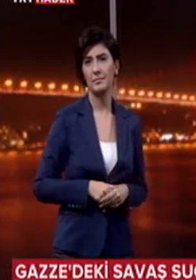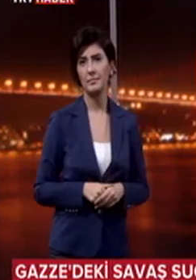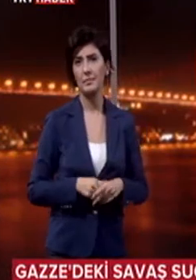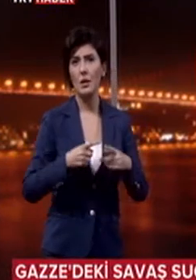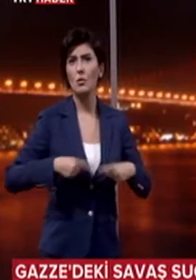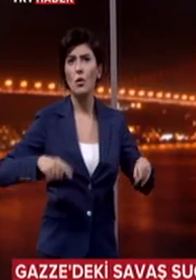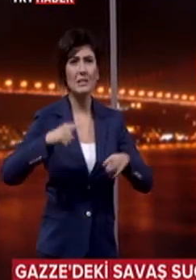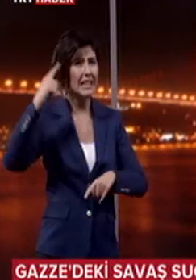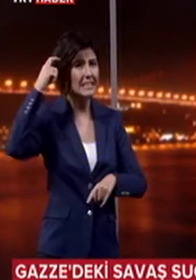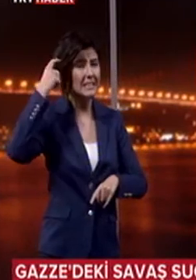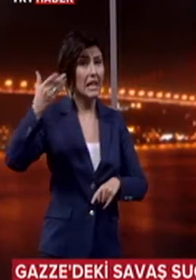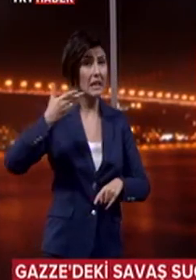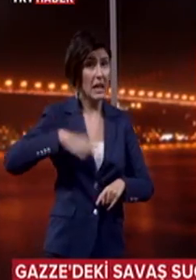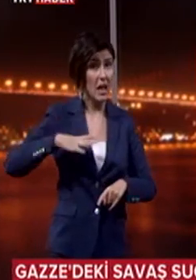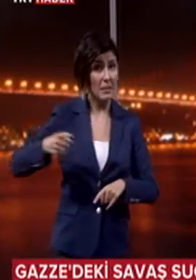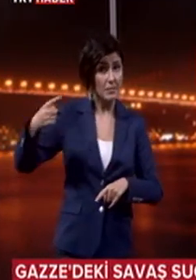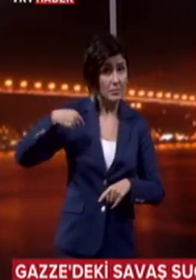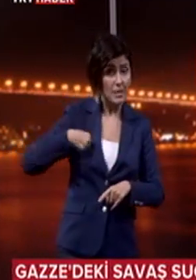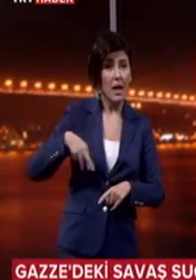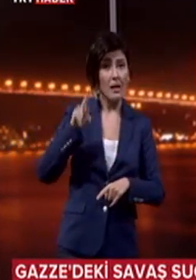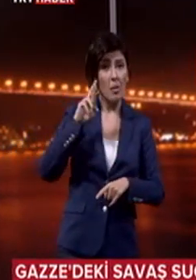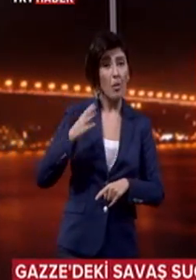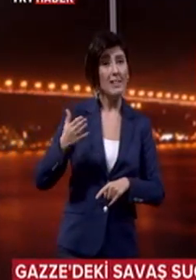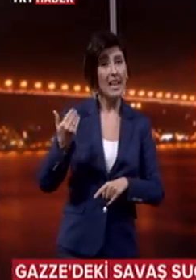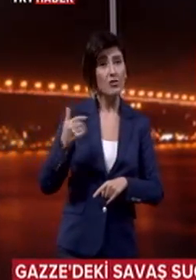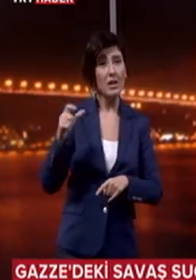Konsey, İsrail'in talebine rağmen raporun gelecek ay yayınlanacağını duyurdu.